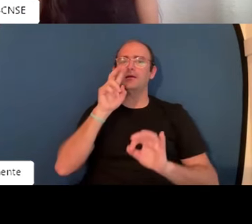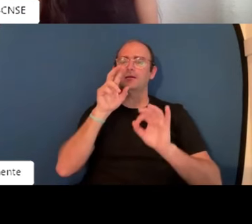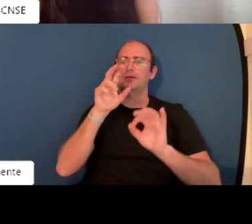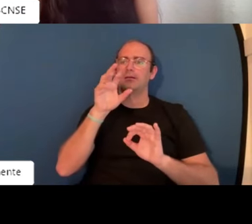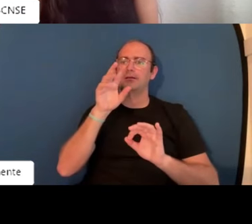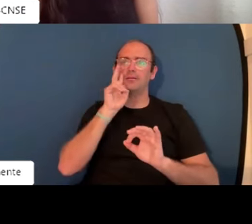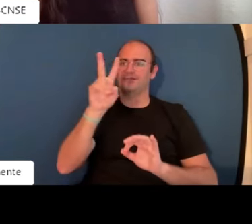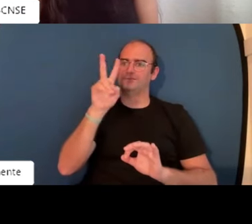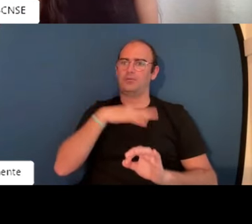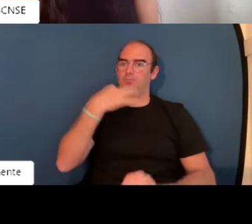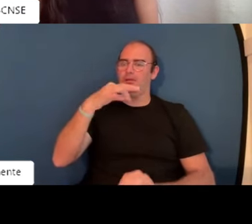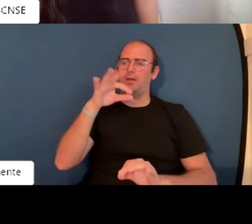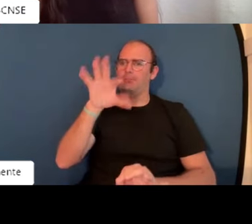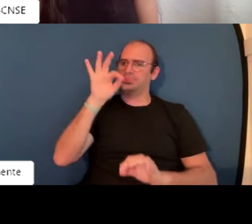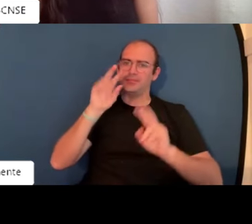Te pregunto.